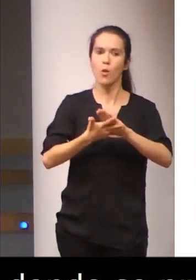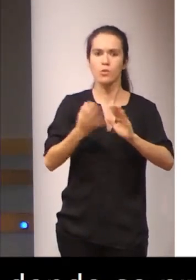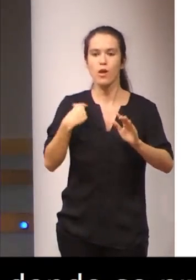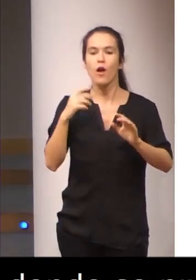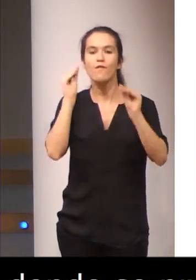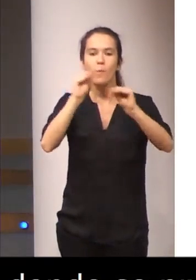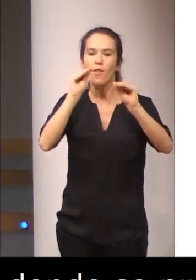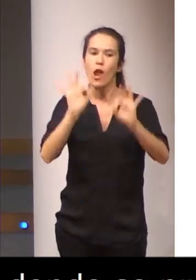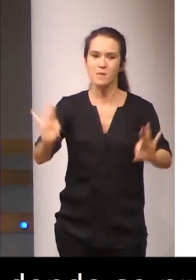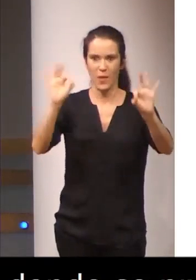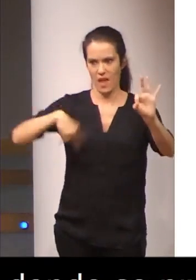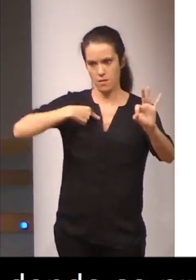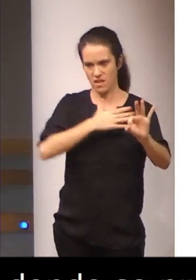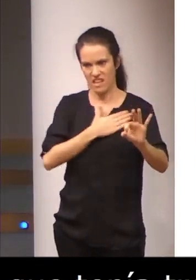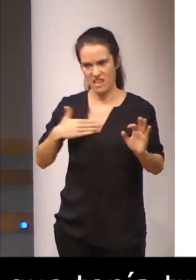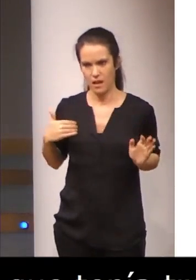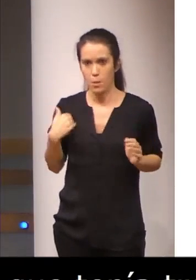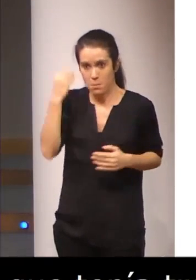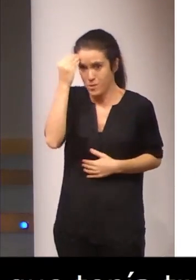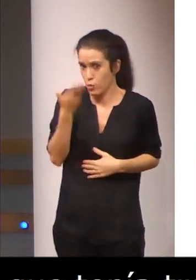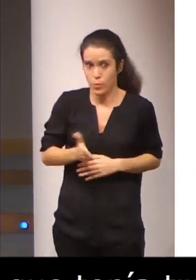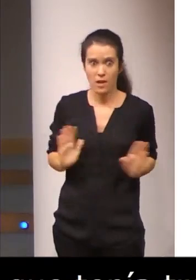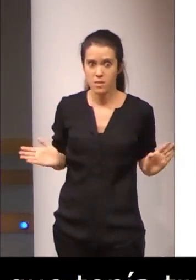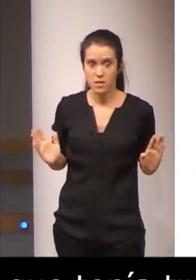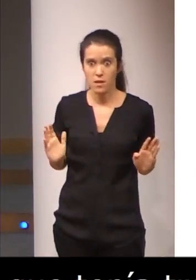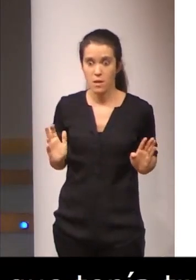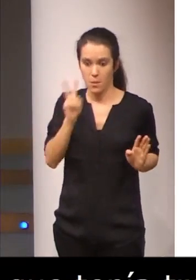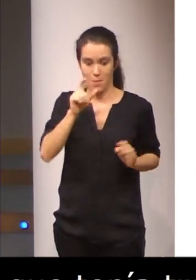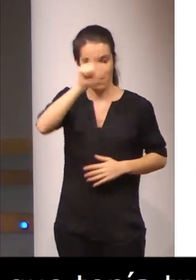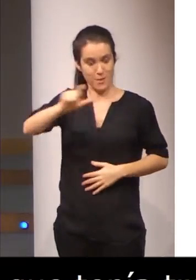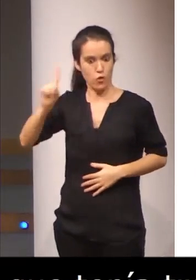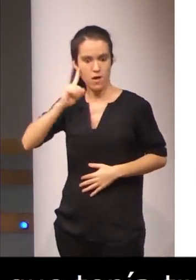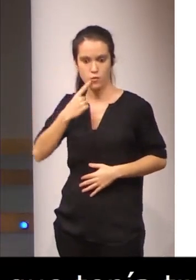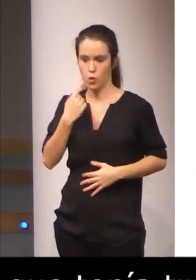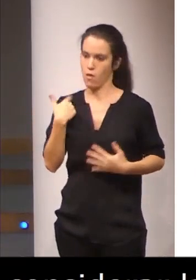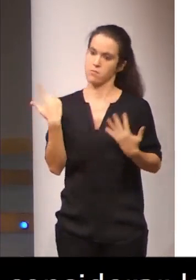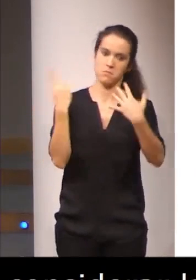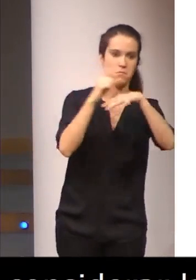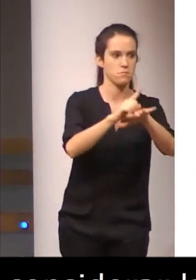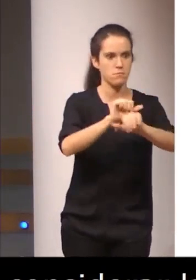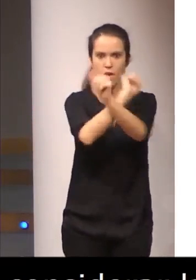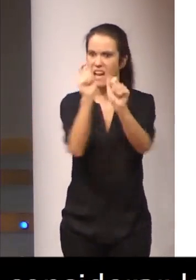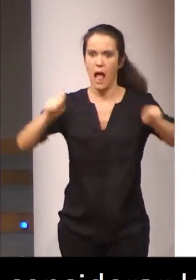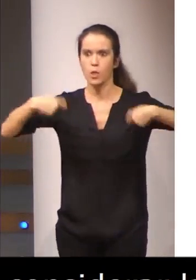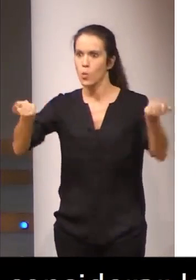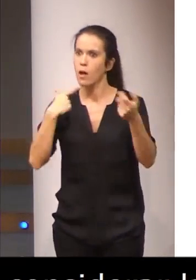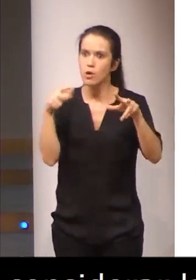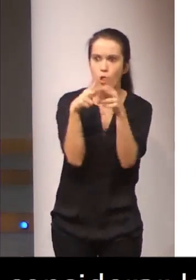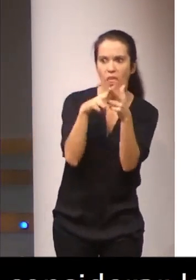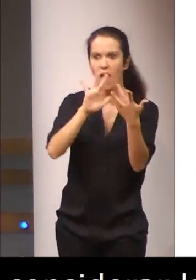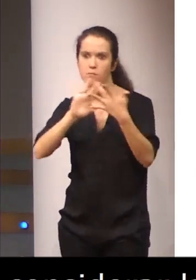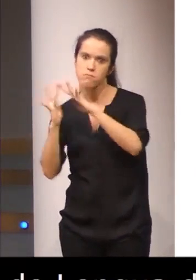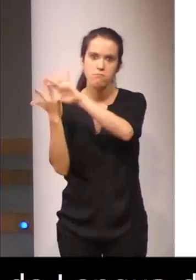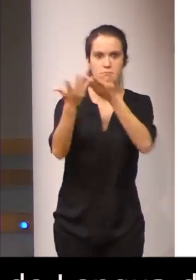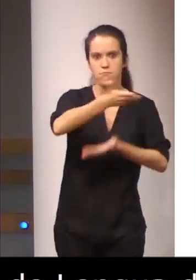especial. Entiendo que es fundamental que las personas sordas se integren de manera natural en la sociedad, en sus